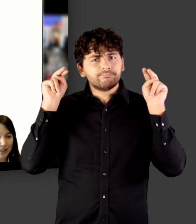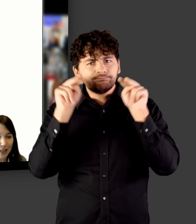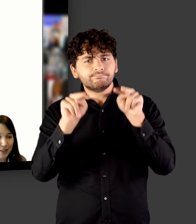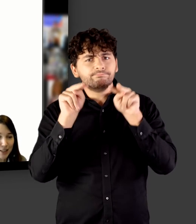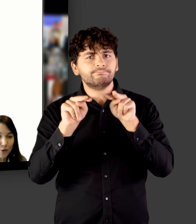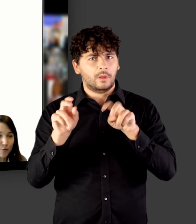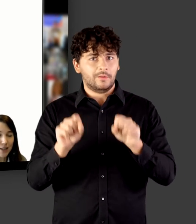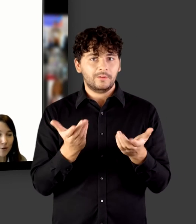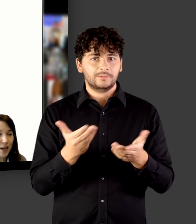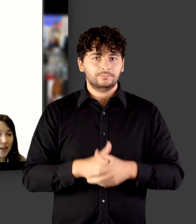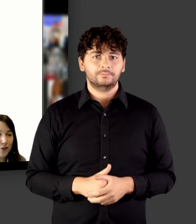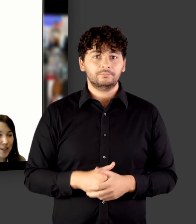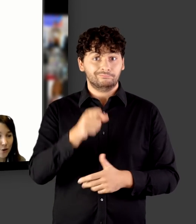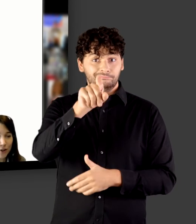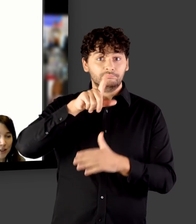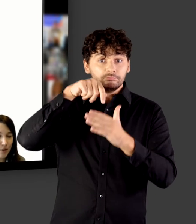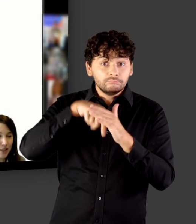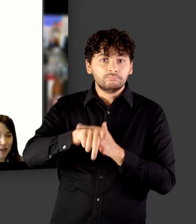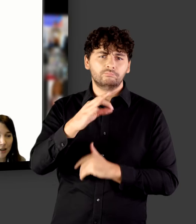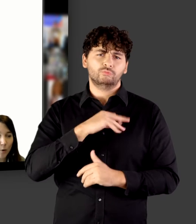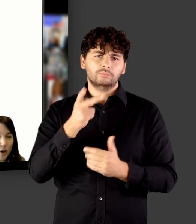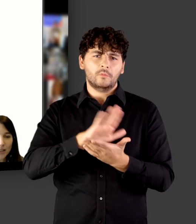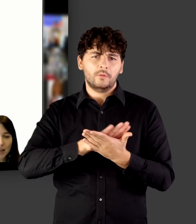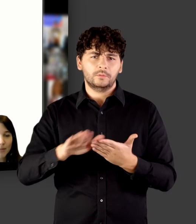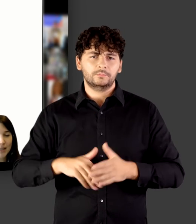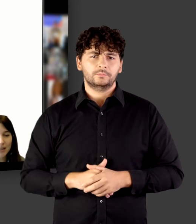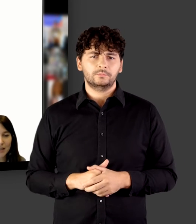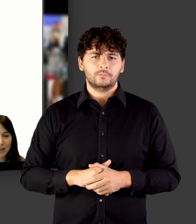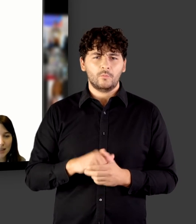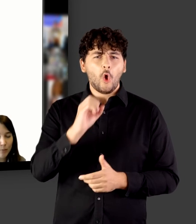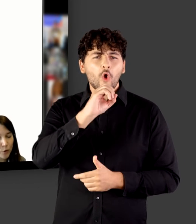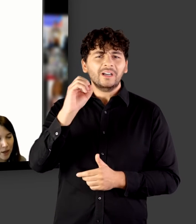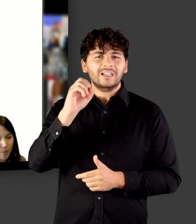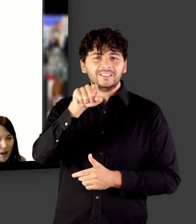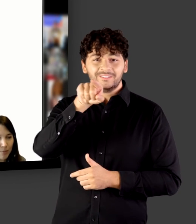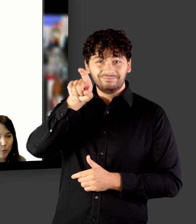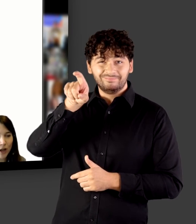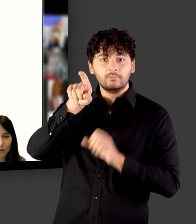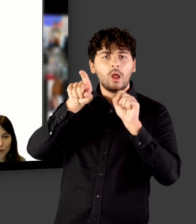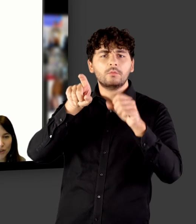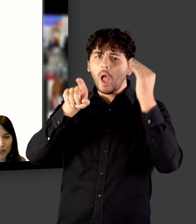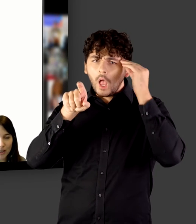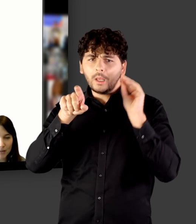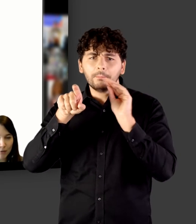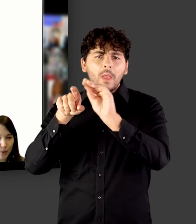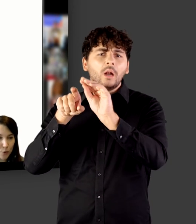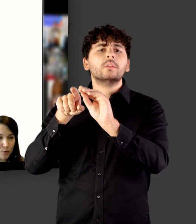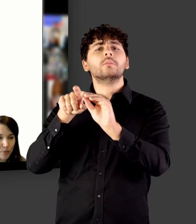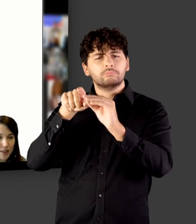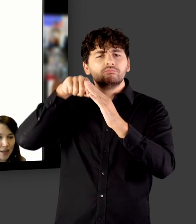ganz niedrigschwellig auch der Einstieg. Sie können sich mit Ihrer ORCID anmelden. Dann müssen ein paar bibliografische Informationen, ein Daten